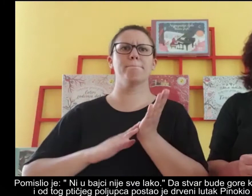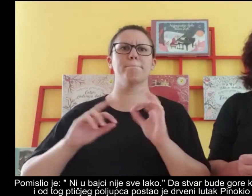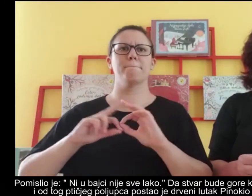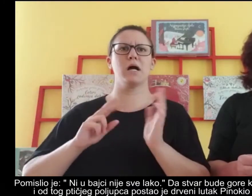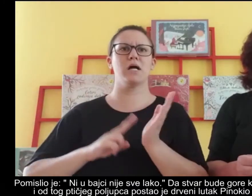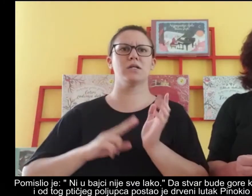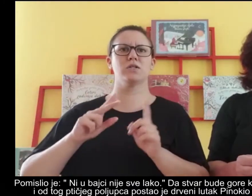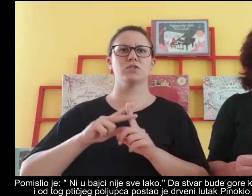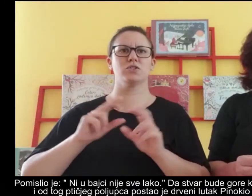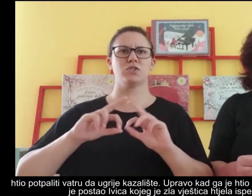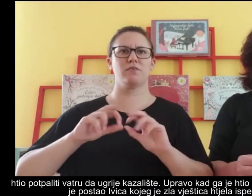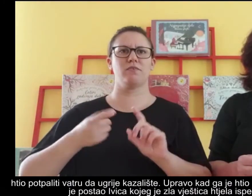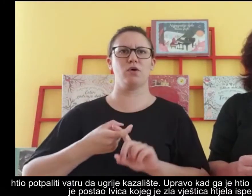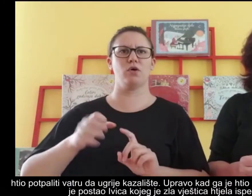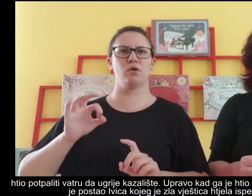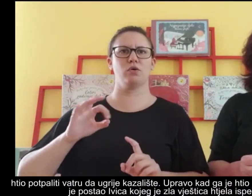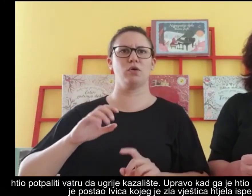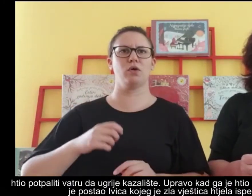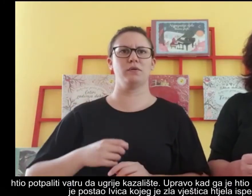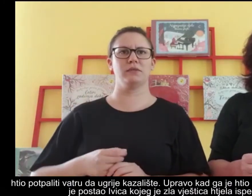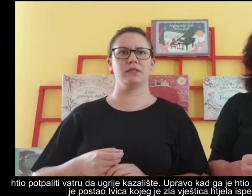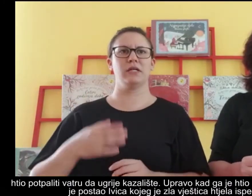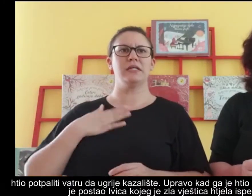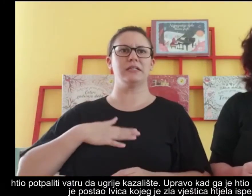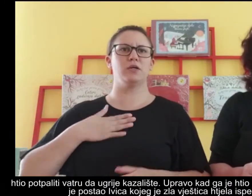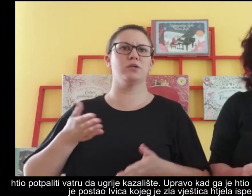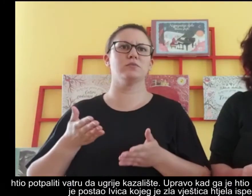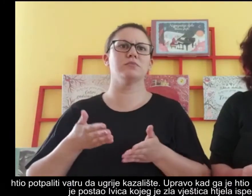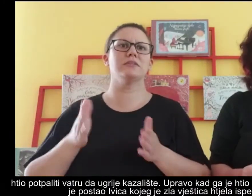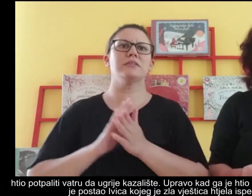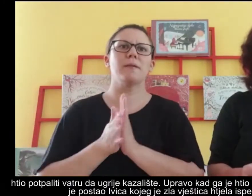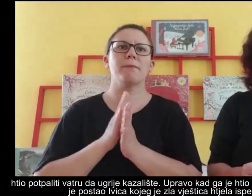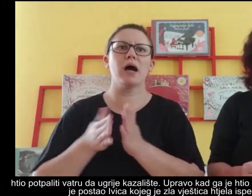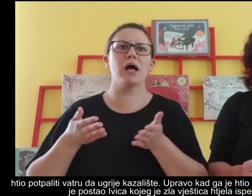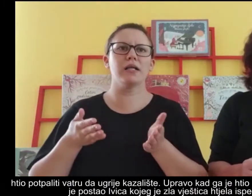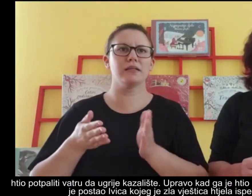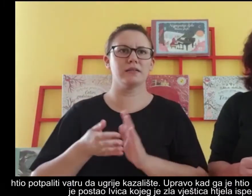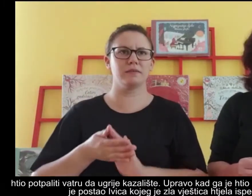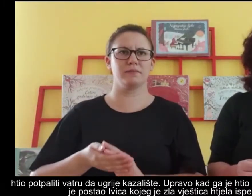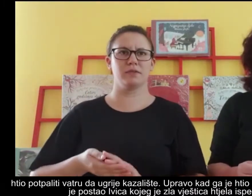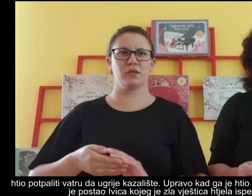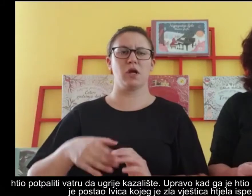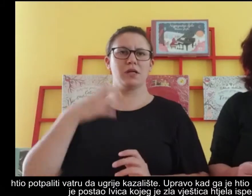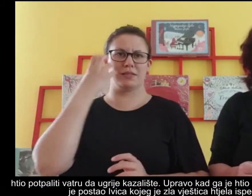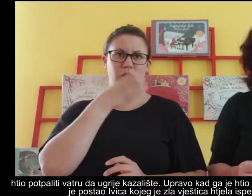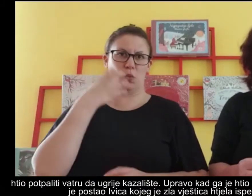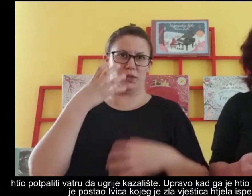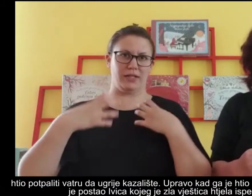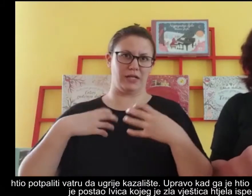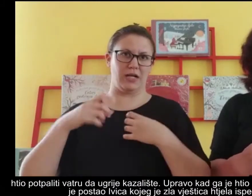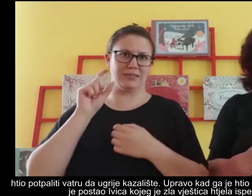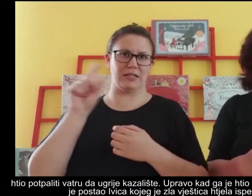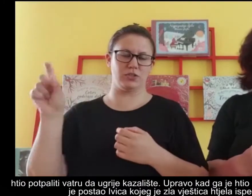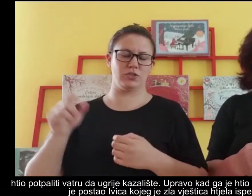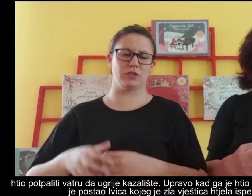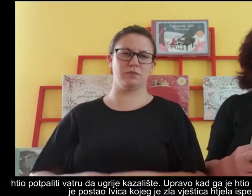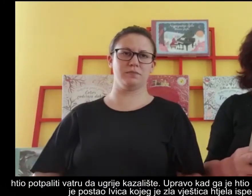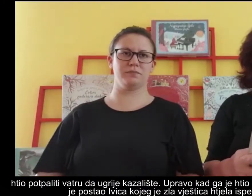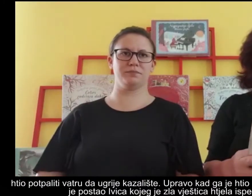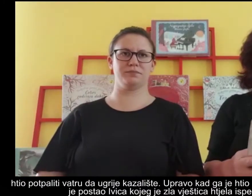manđafoklo htio potpaliti vatru da ugrije kazalište.